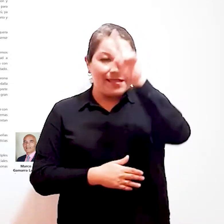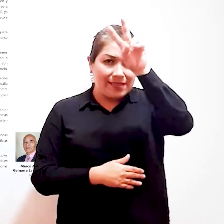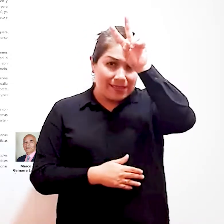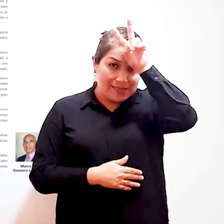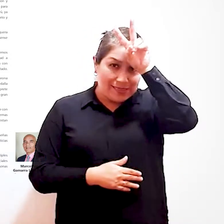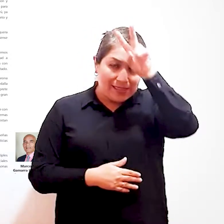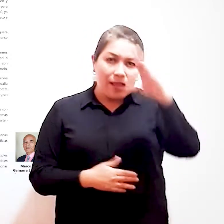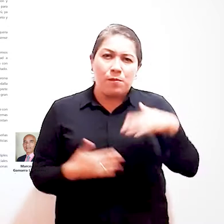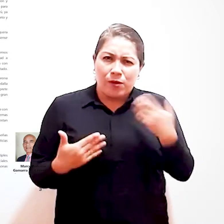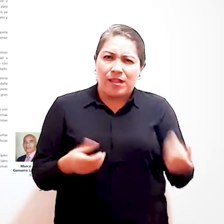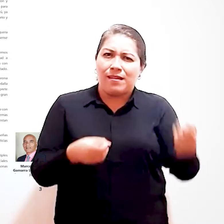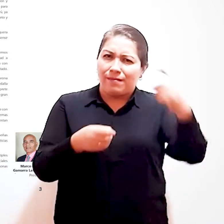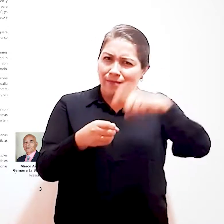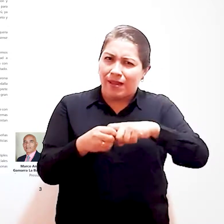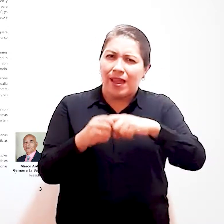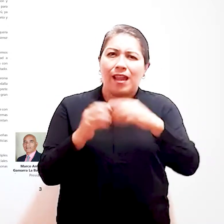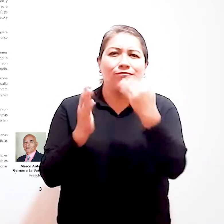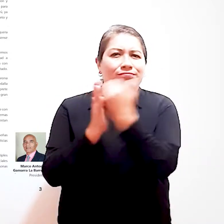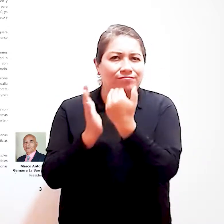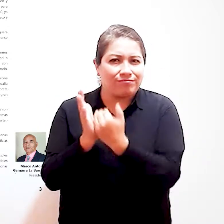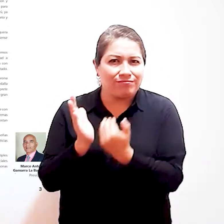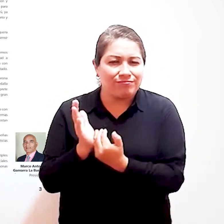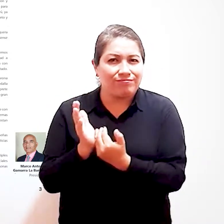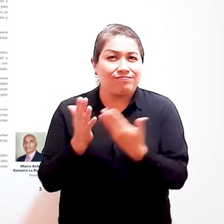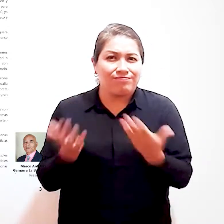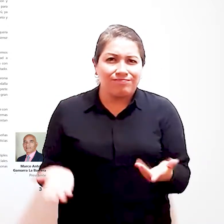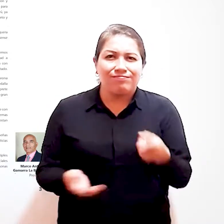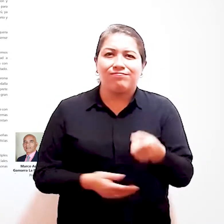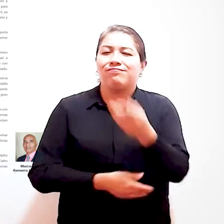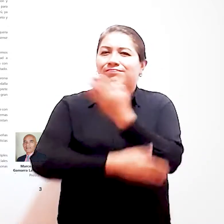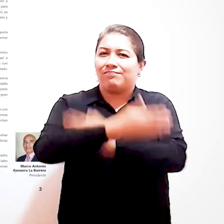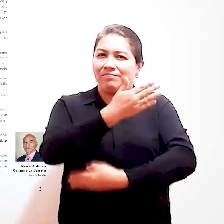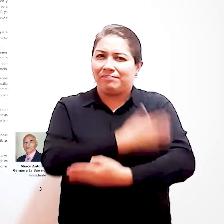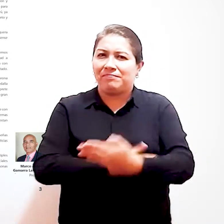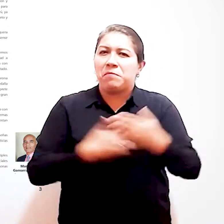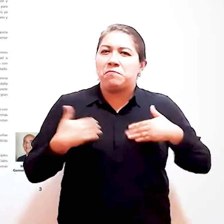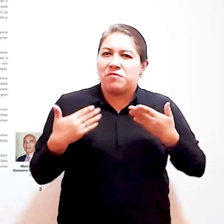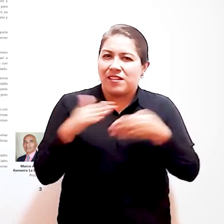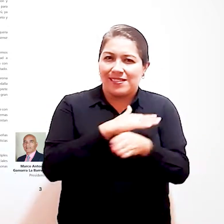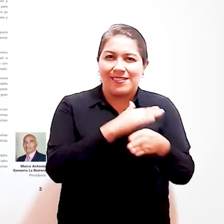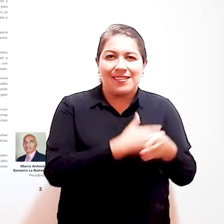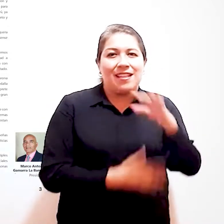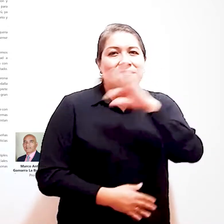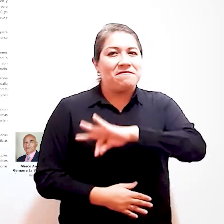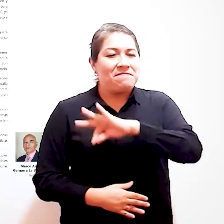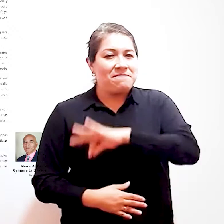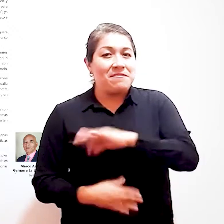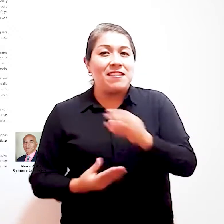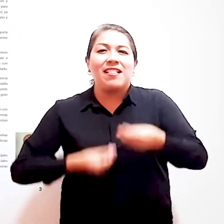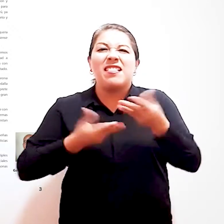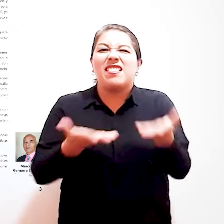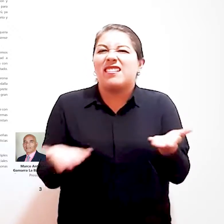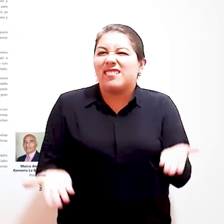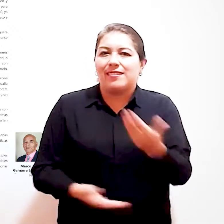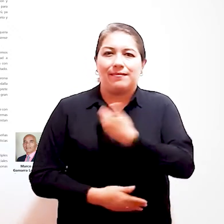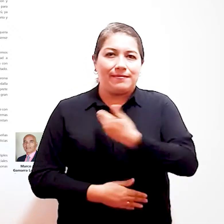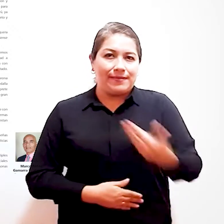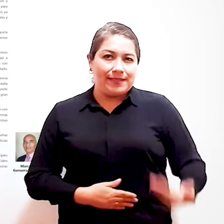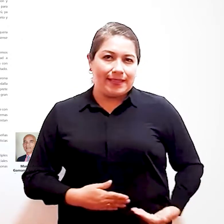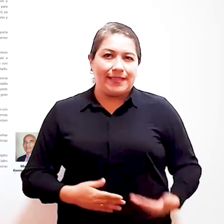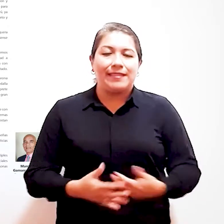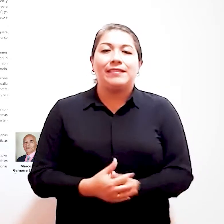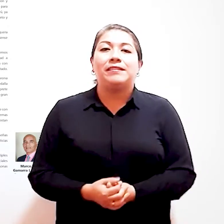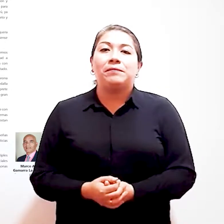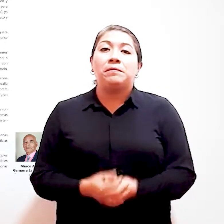nacional puedan ser parte del registro nacional de la persona con discapacidad y así acceder a los beneficios y programas que